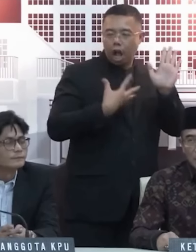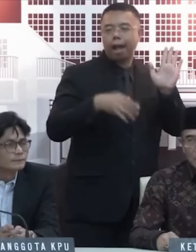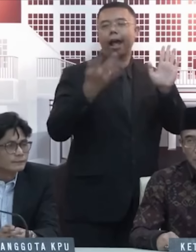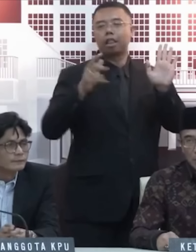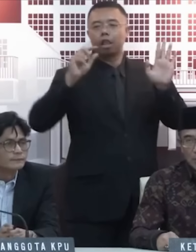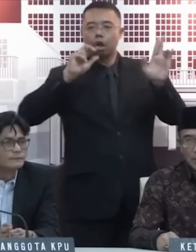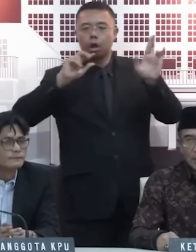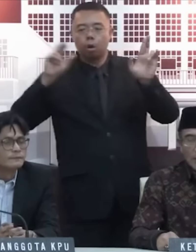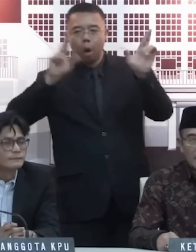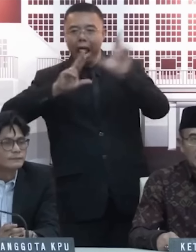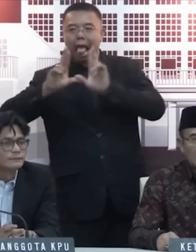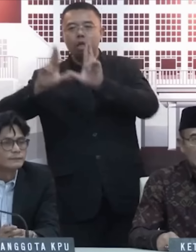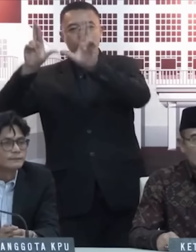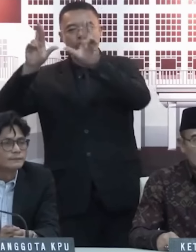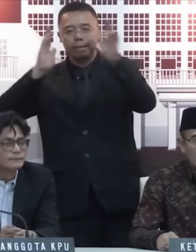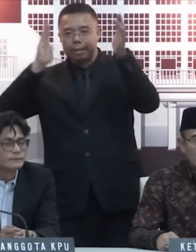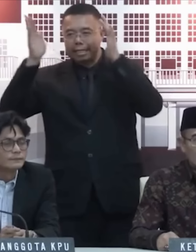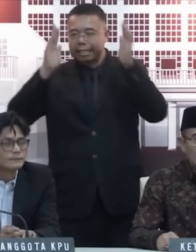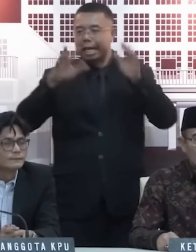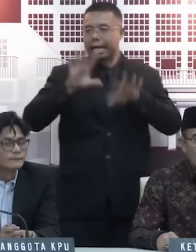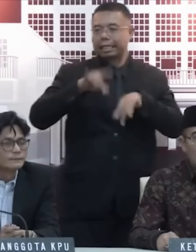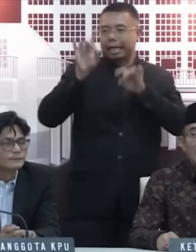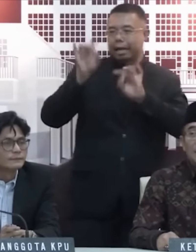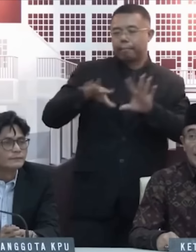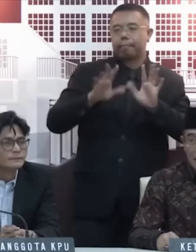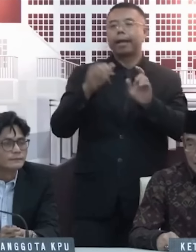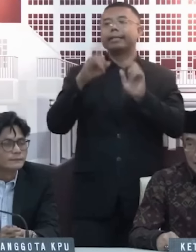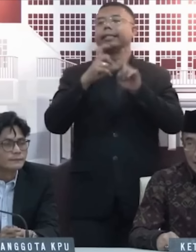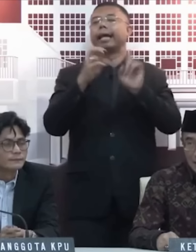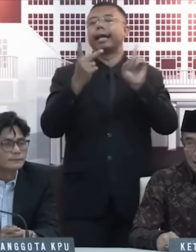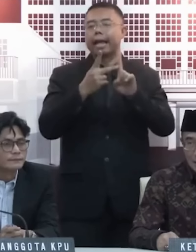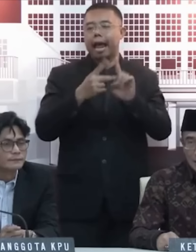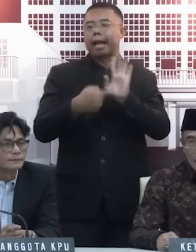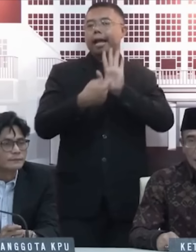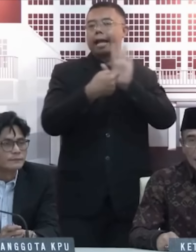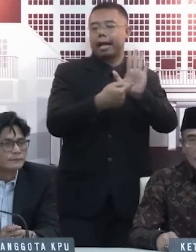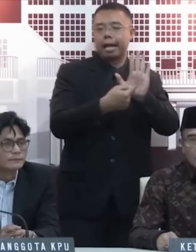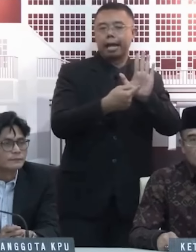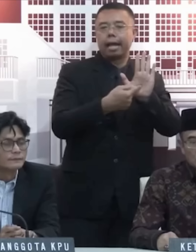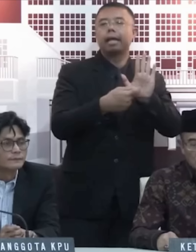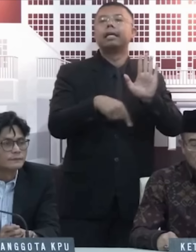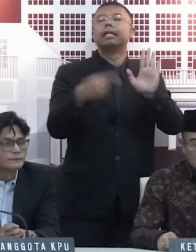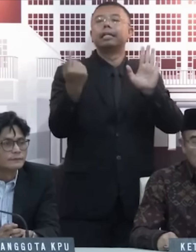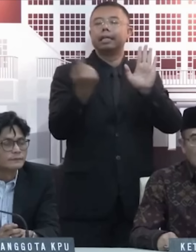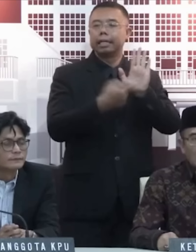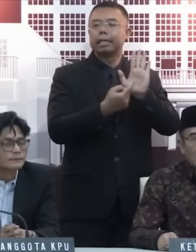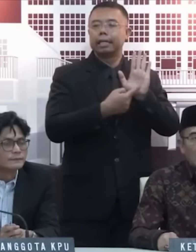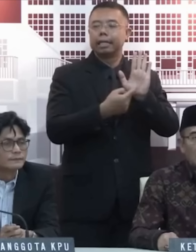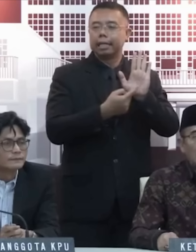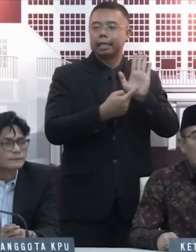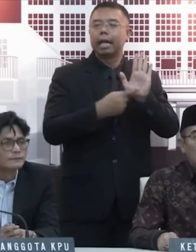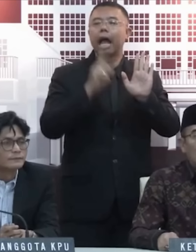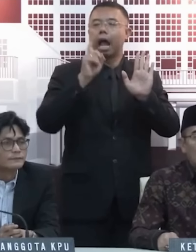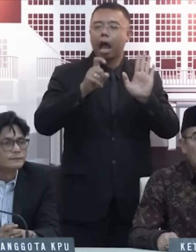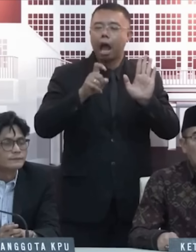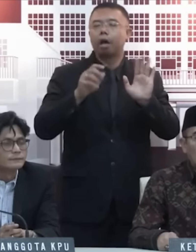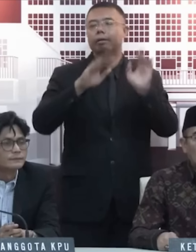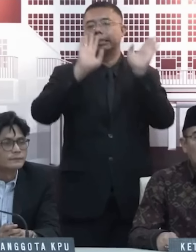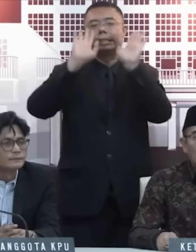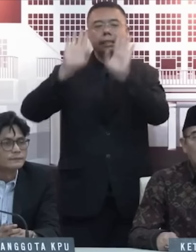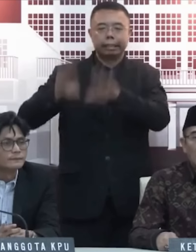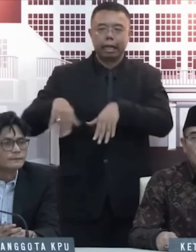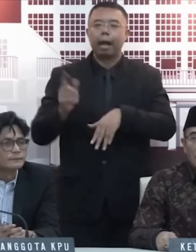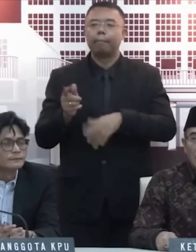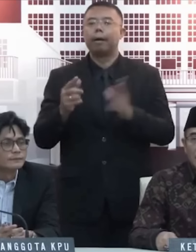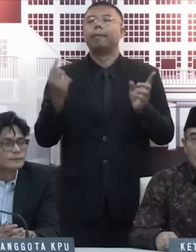di Kuala Lumpur, di Sydney, di Jeddah misalkan ya, itu harus di-AB kan